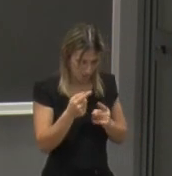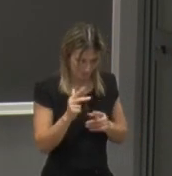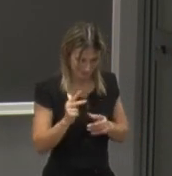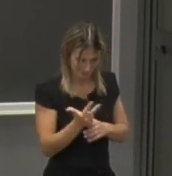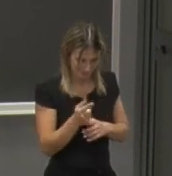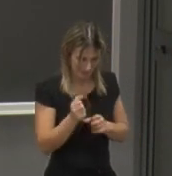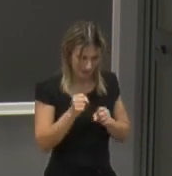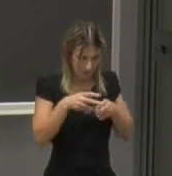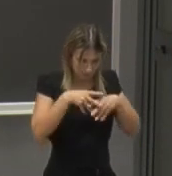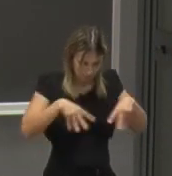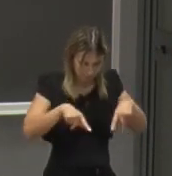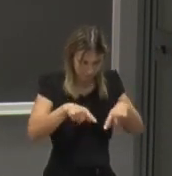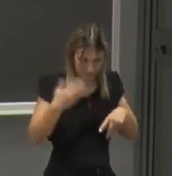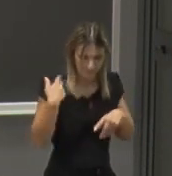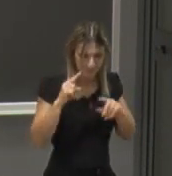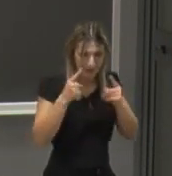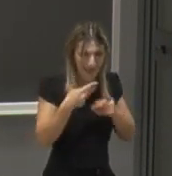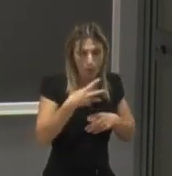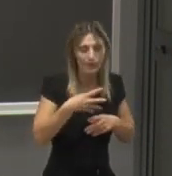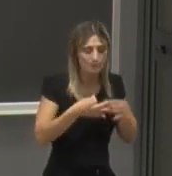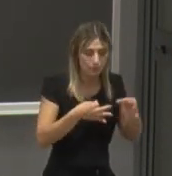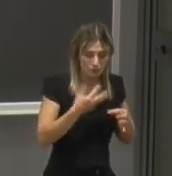progredire nelle lauree magistrali che vi ho